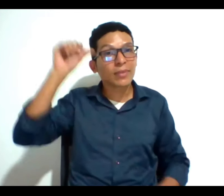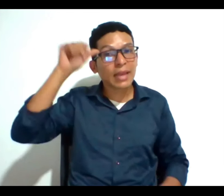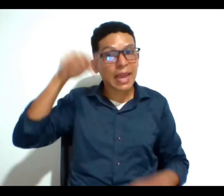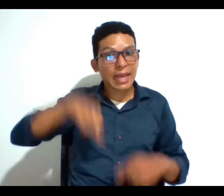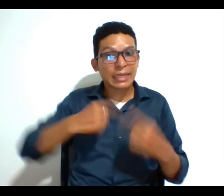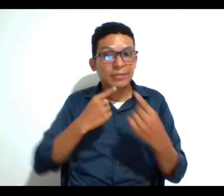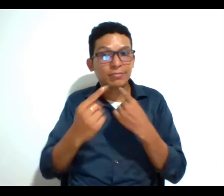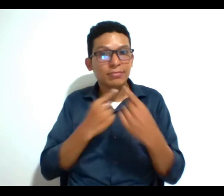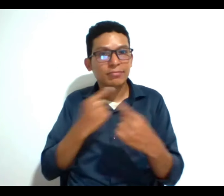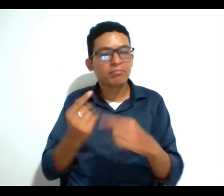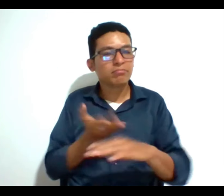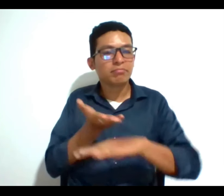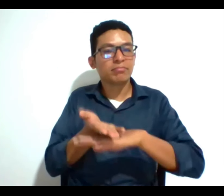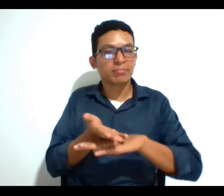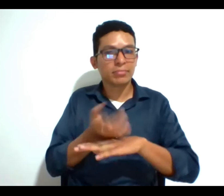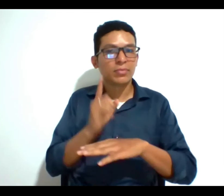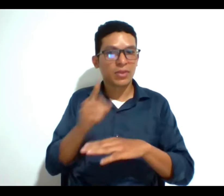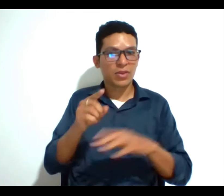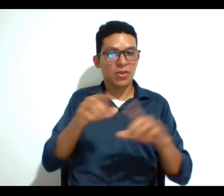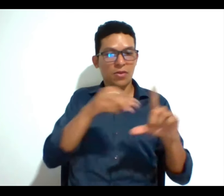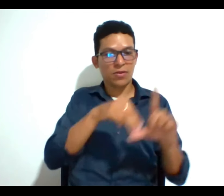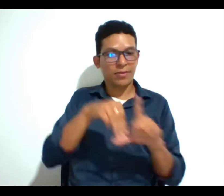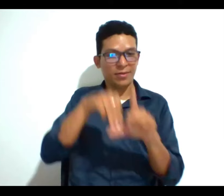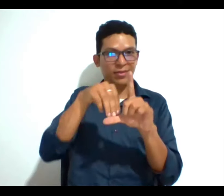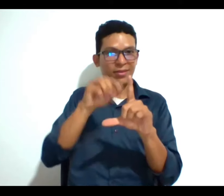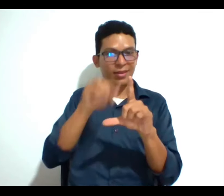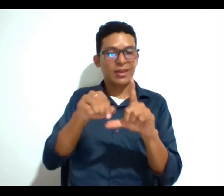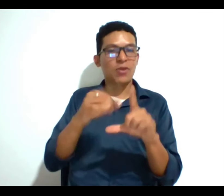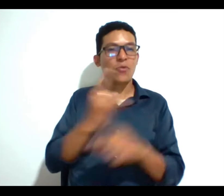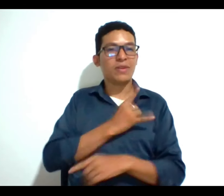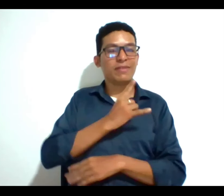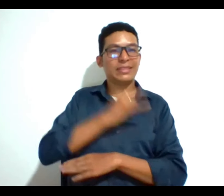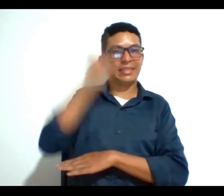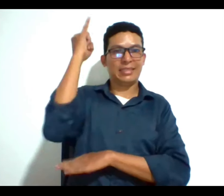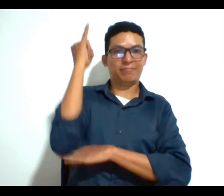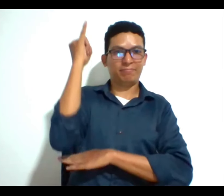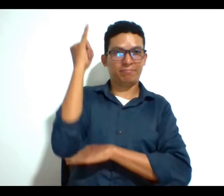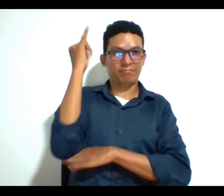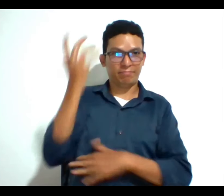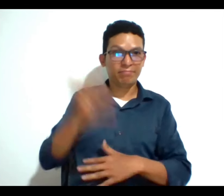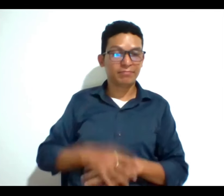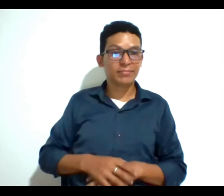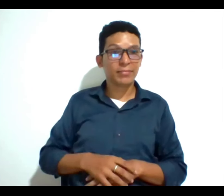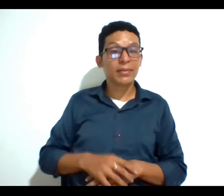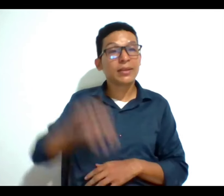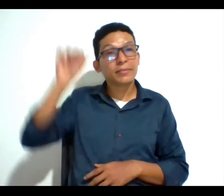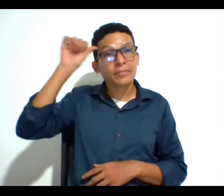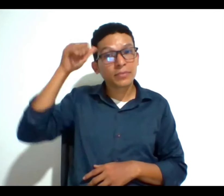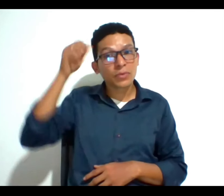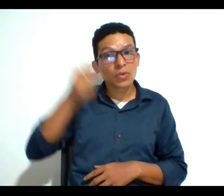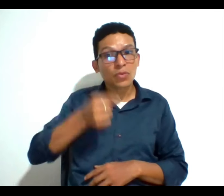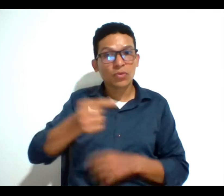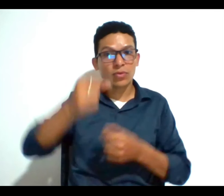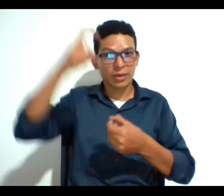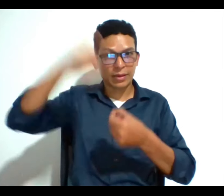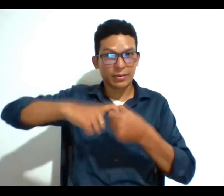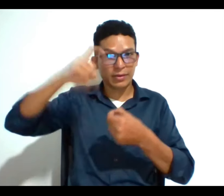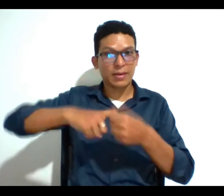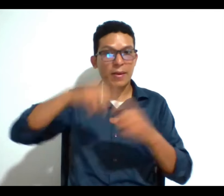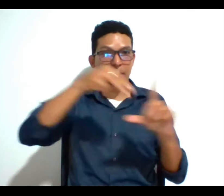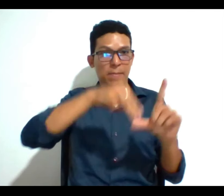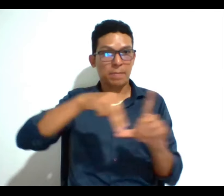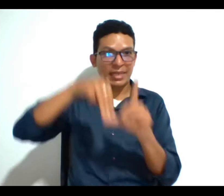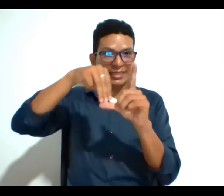fue presentado por la unidad de posgrados de la universidad ICESI y también queremos recordarles que tenemos inscripciones abiertas para la maestría